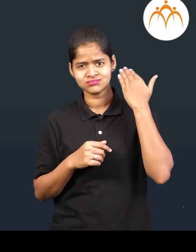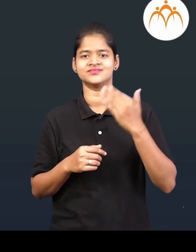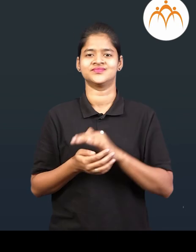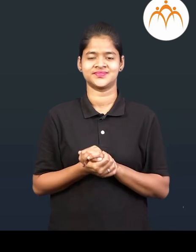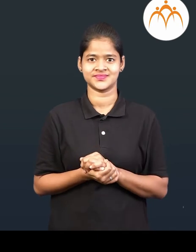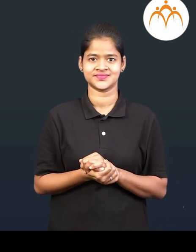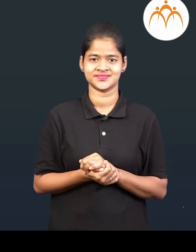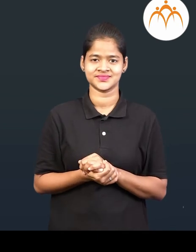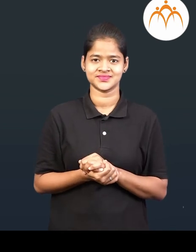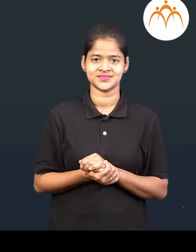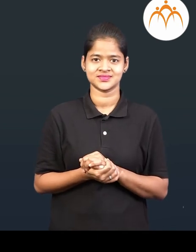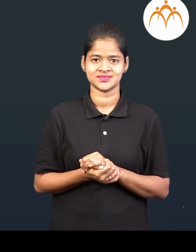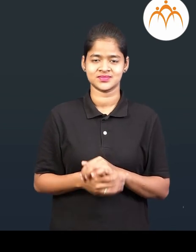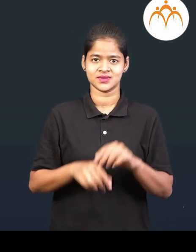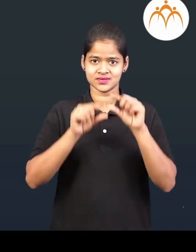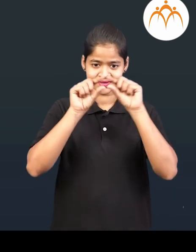भूतकार